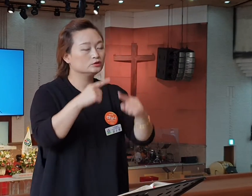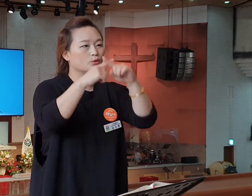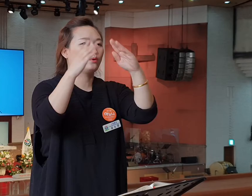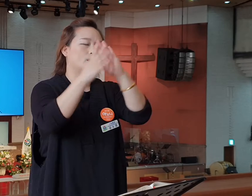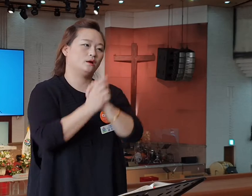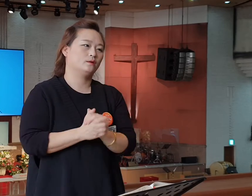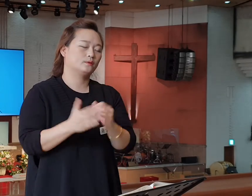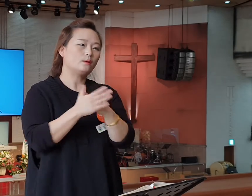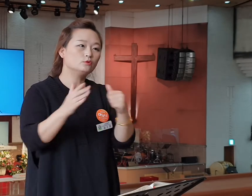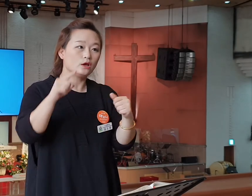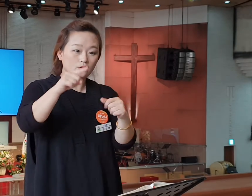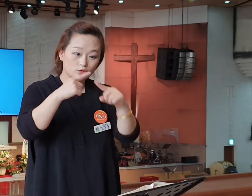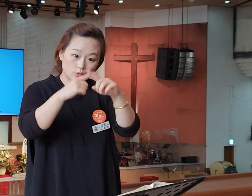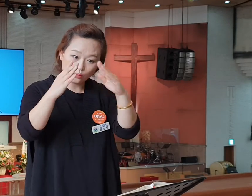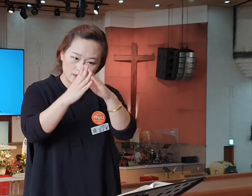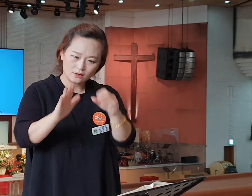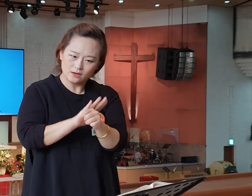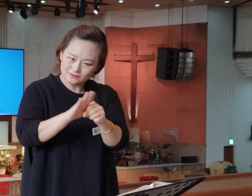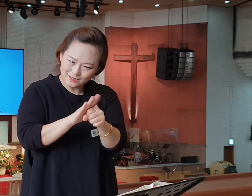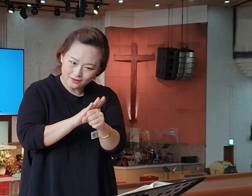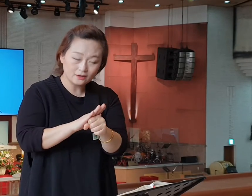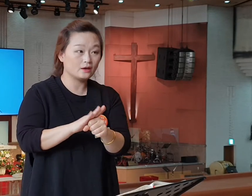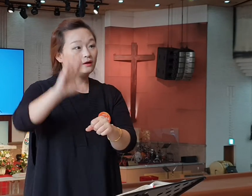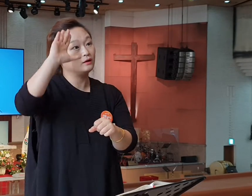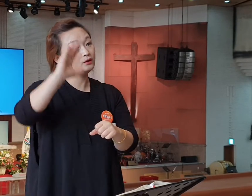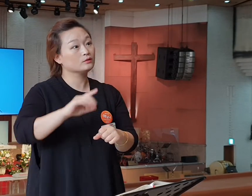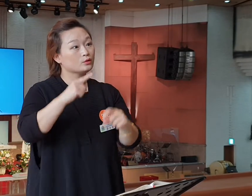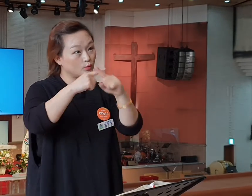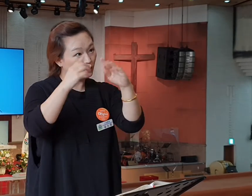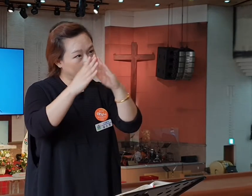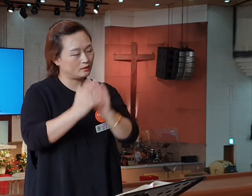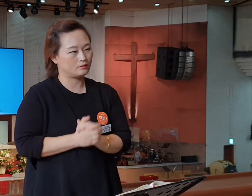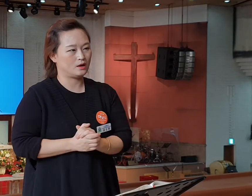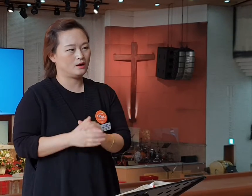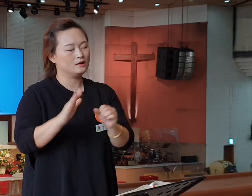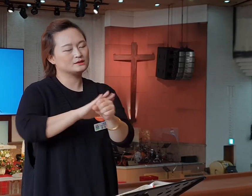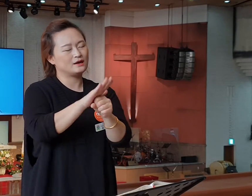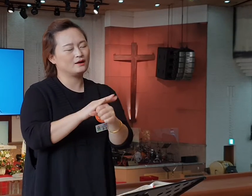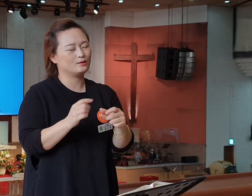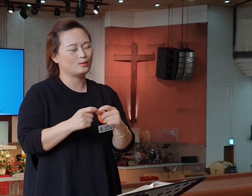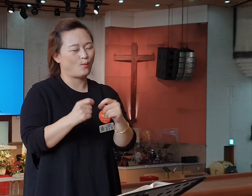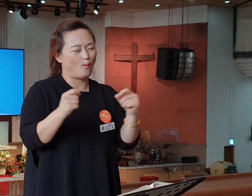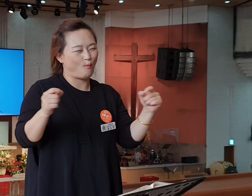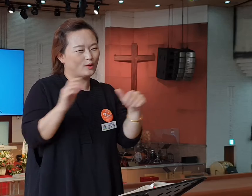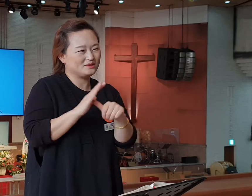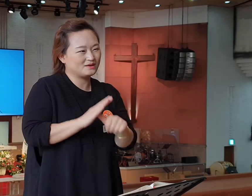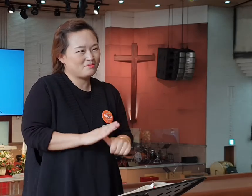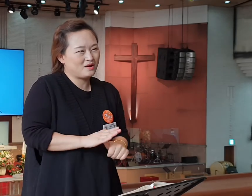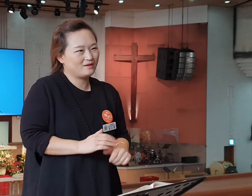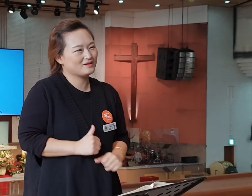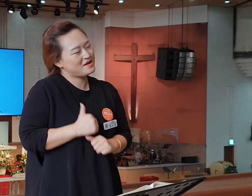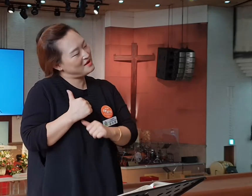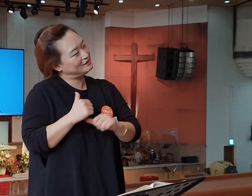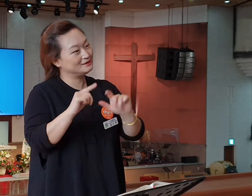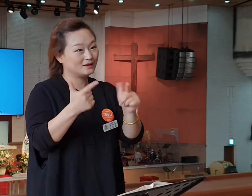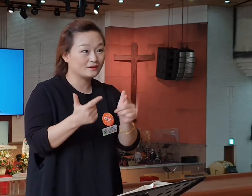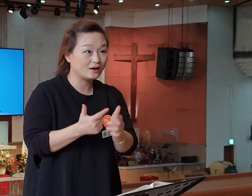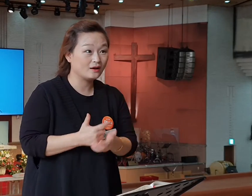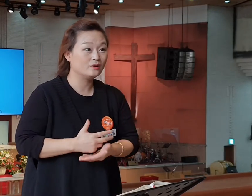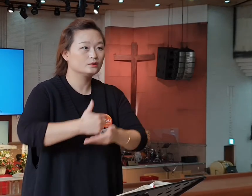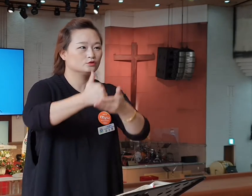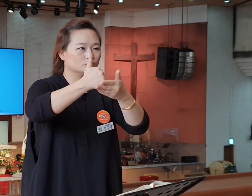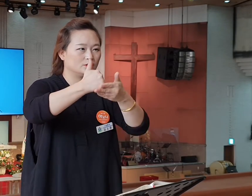당연히 사랑합니다. 사랑은 오래 참아요. 오래 참는 인내와 게으르지 않습니다. 오늘 본문 보면 주님이